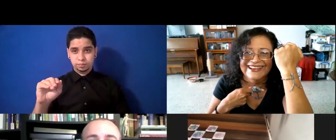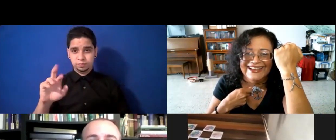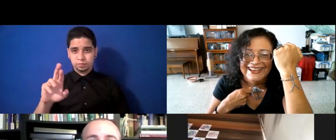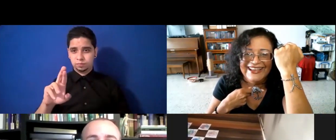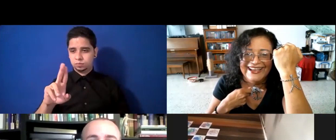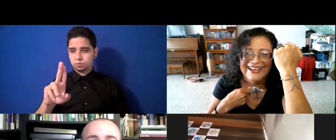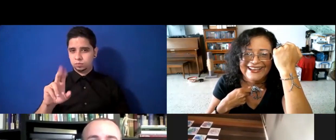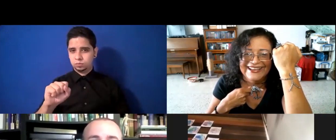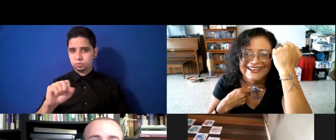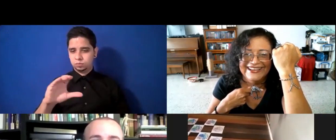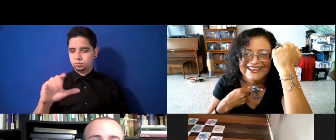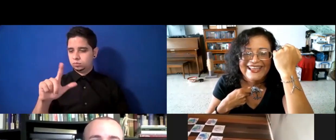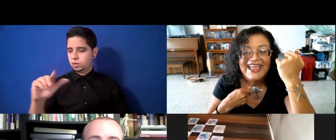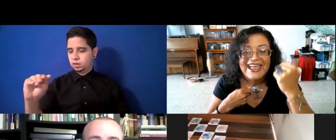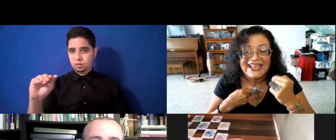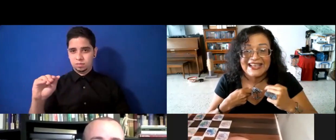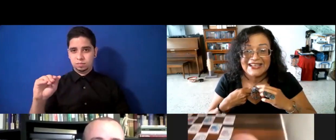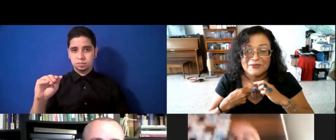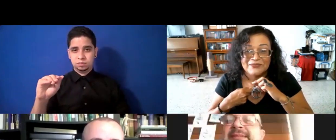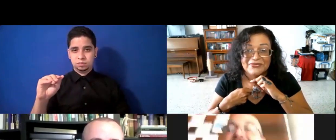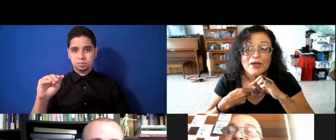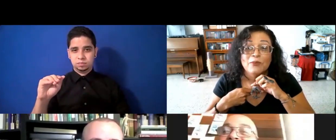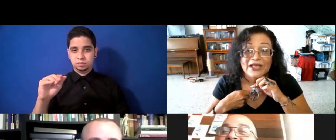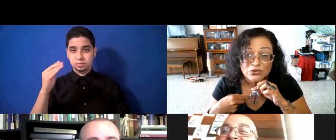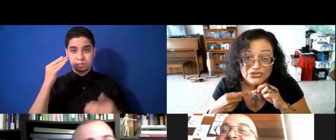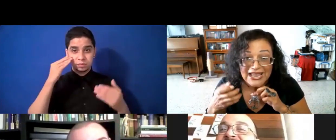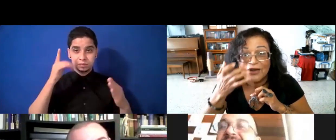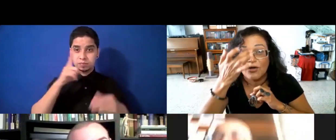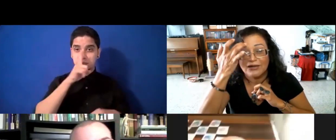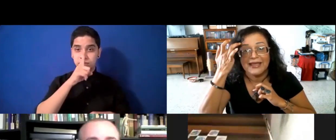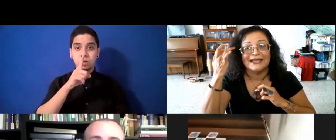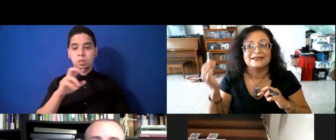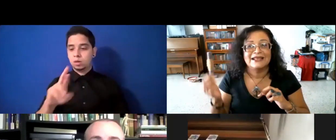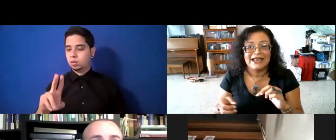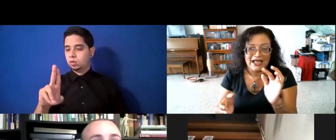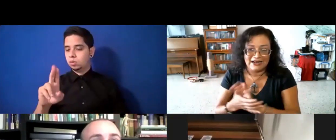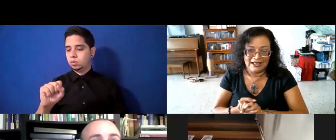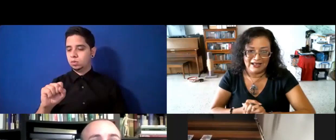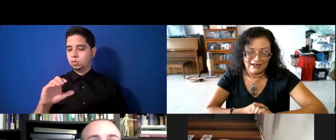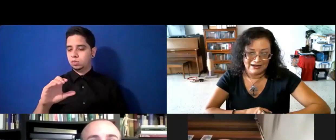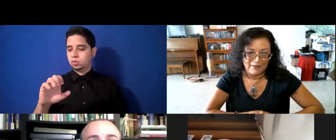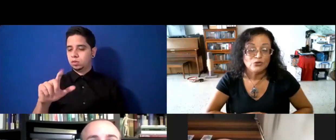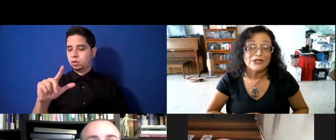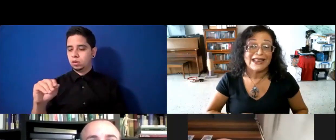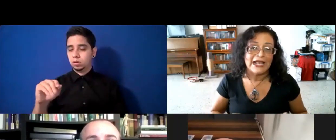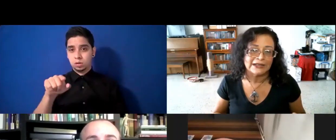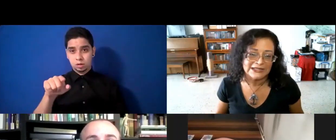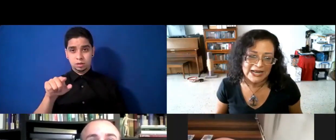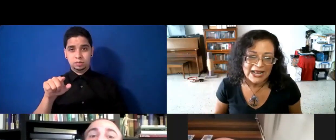Ruccelo. No, no sabía. Pues Ruccelo es la bisutería artesanal